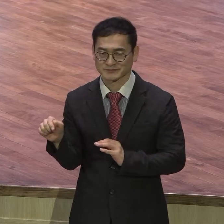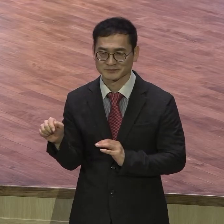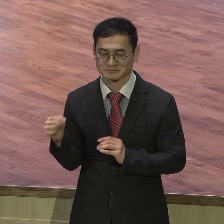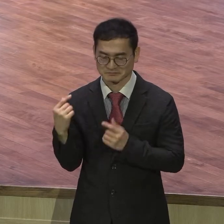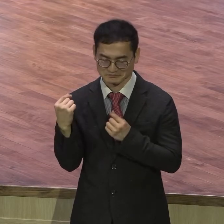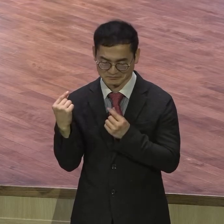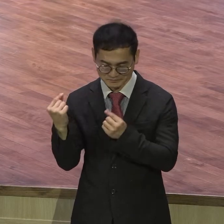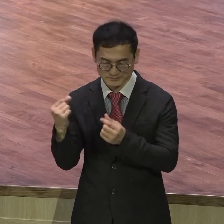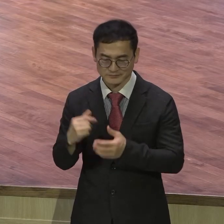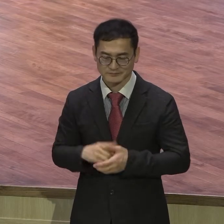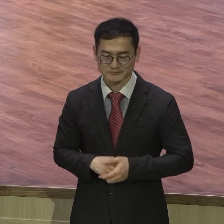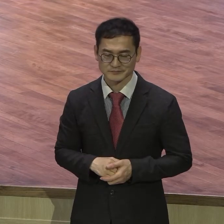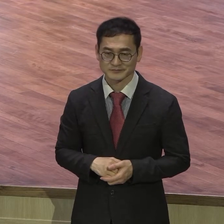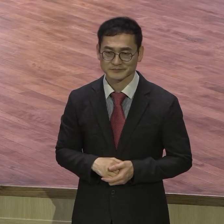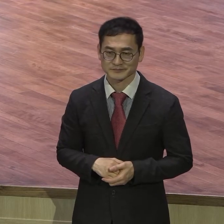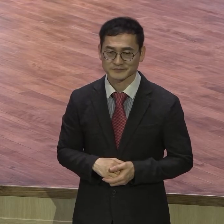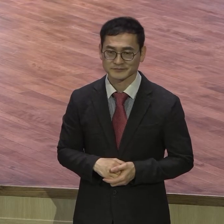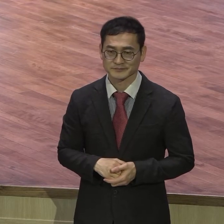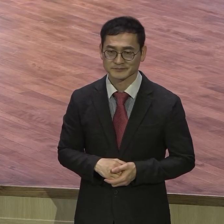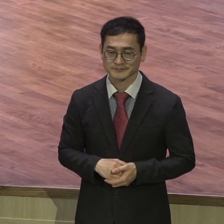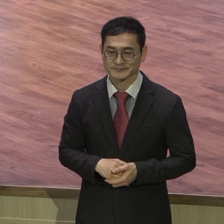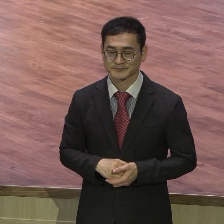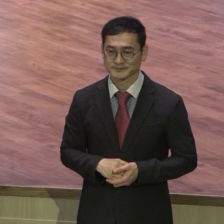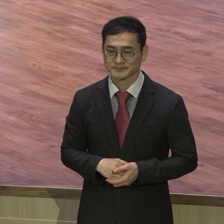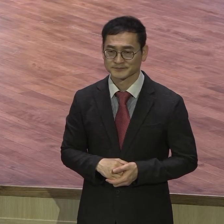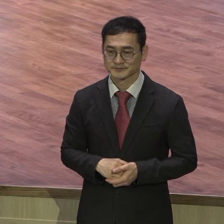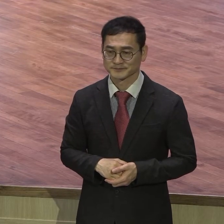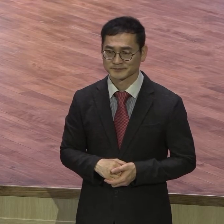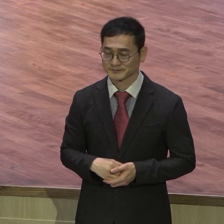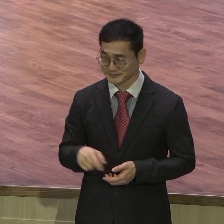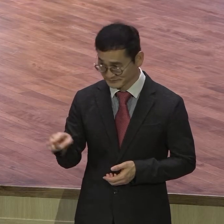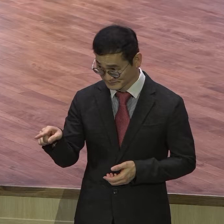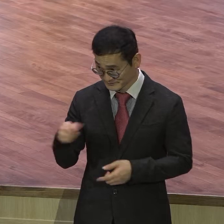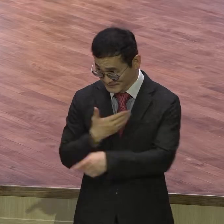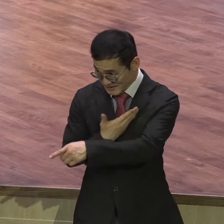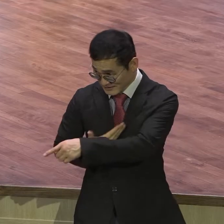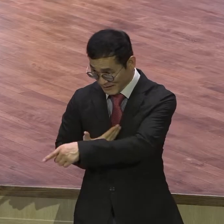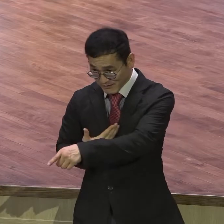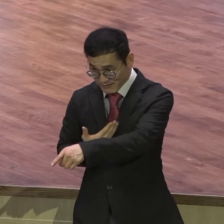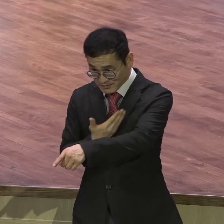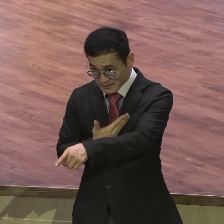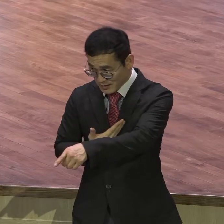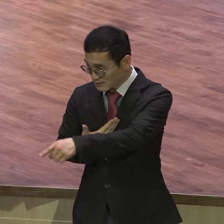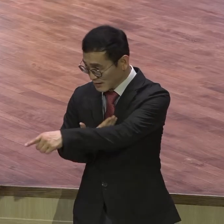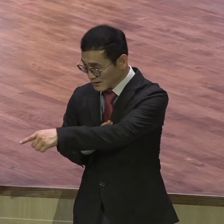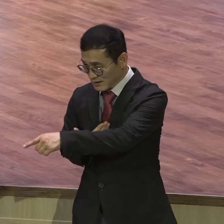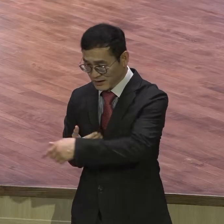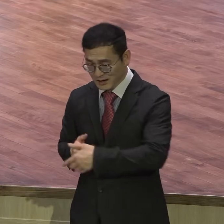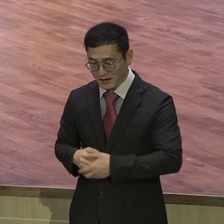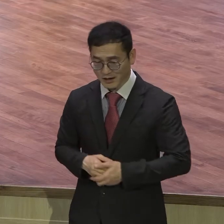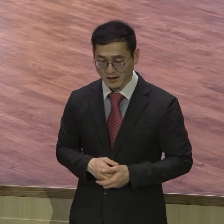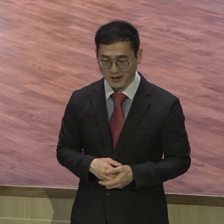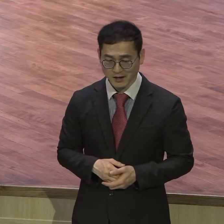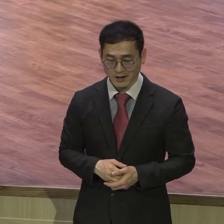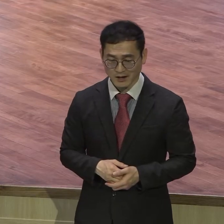많더라니까 나 그걸 보거든요 아 이 사람 제자구나 다른 성과 다른 종교 그거는